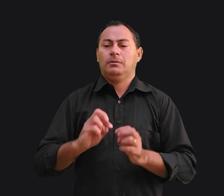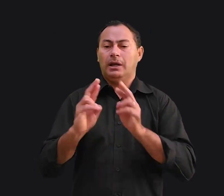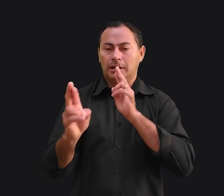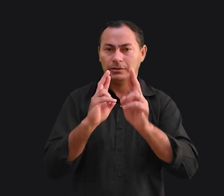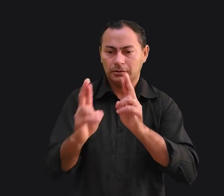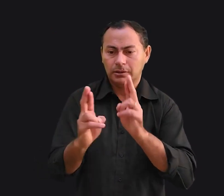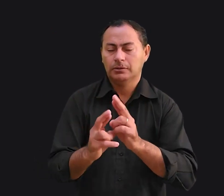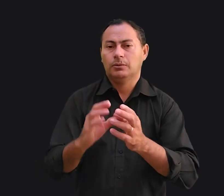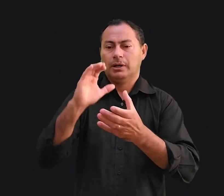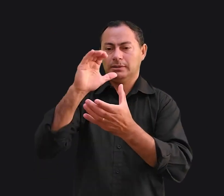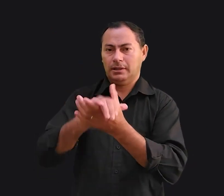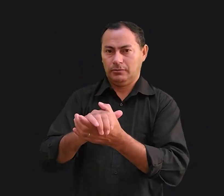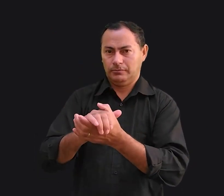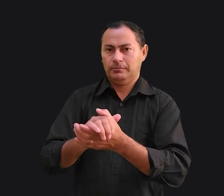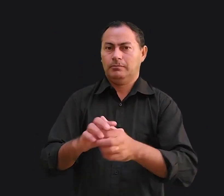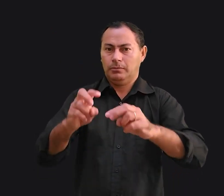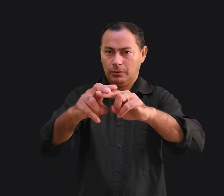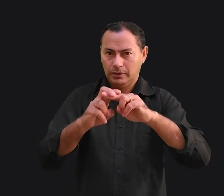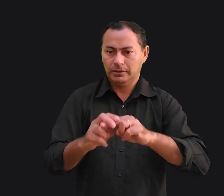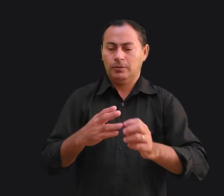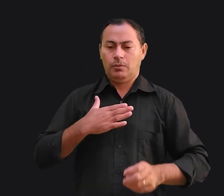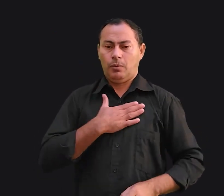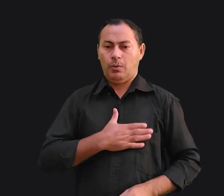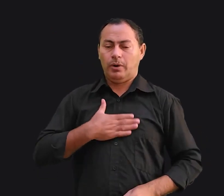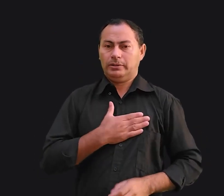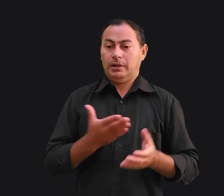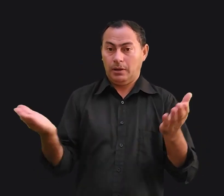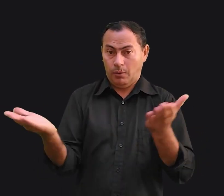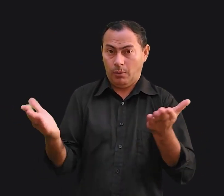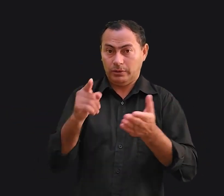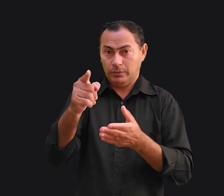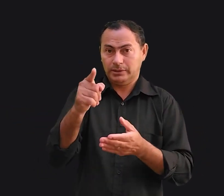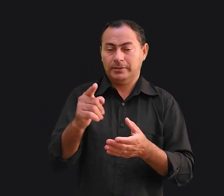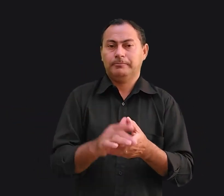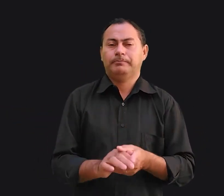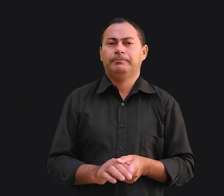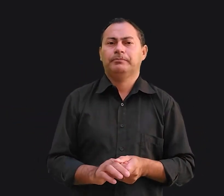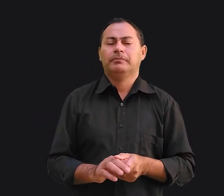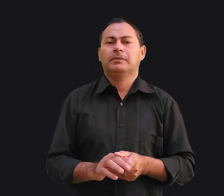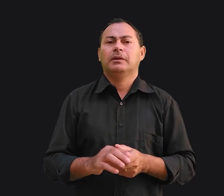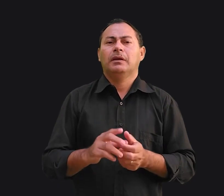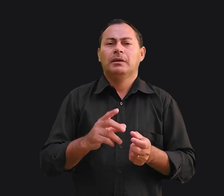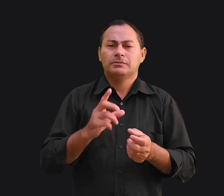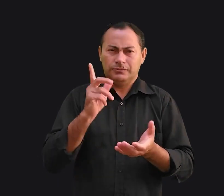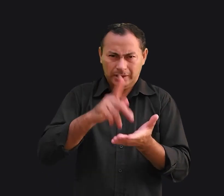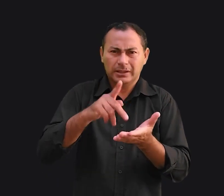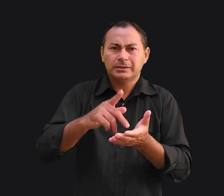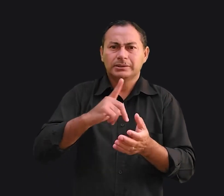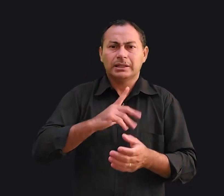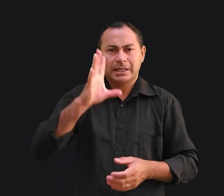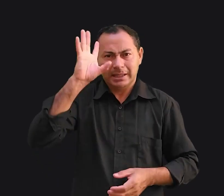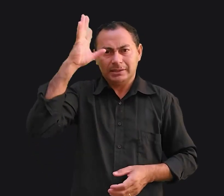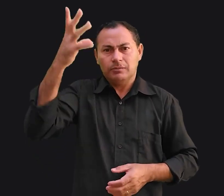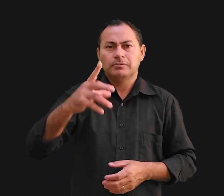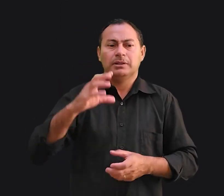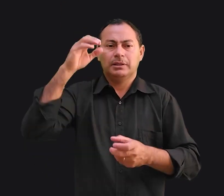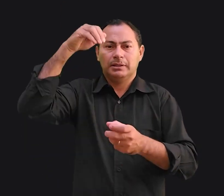relacionamento de um casal. Por isso, eu gostaria que, a partir de hoje, você viesse sinceramente tomar a decisão, diante de